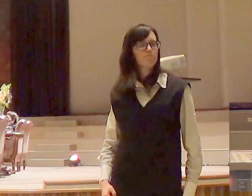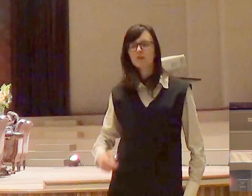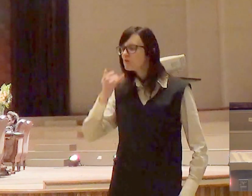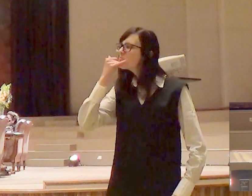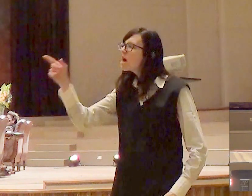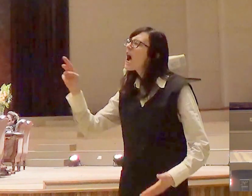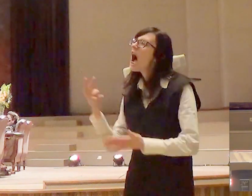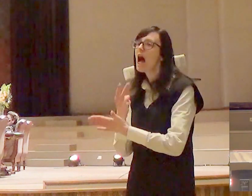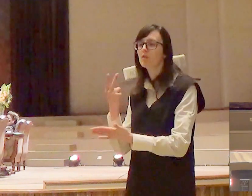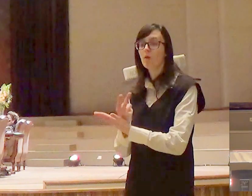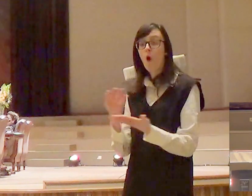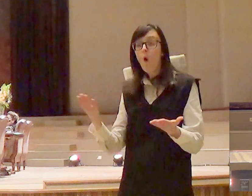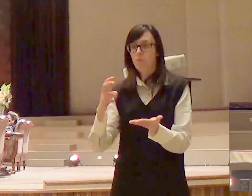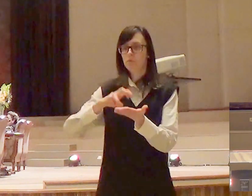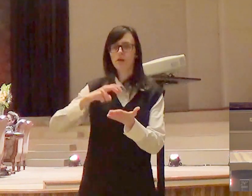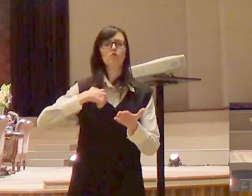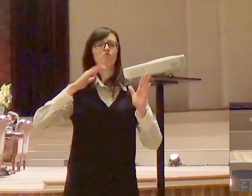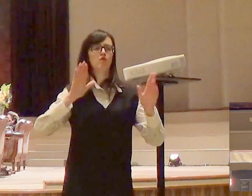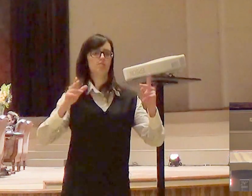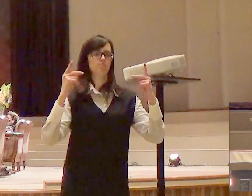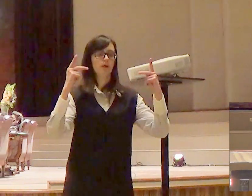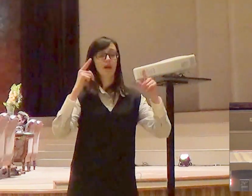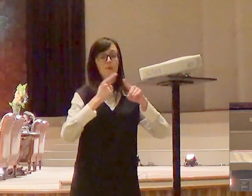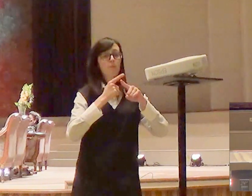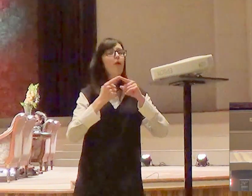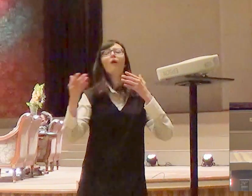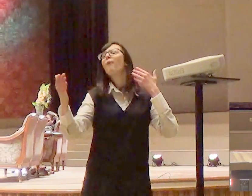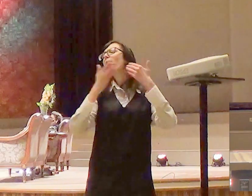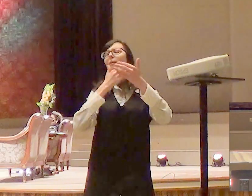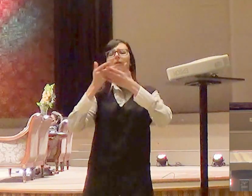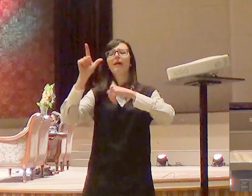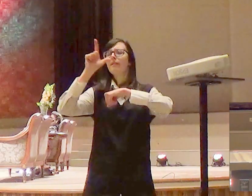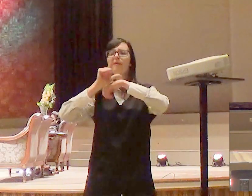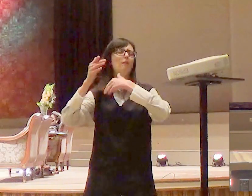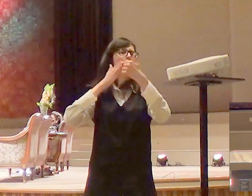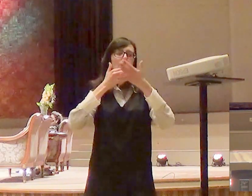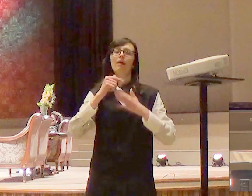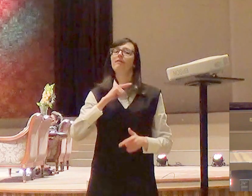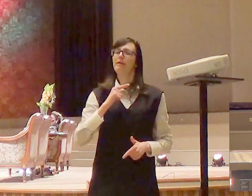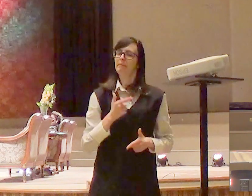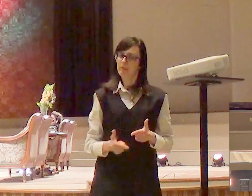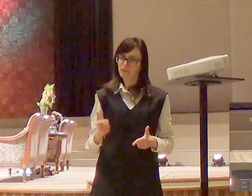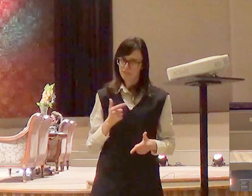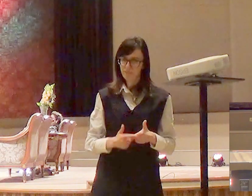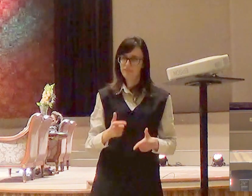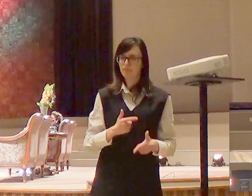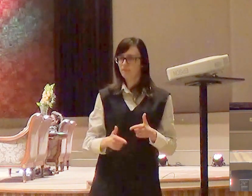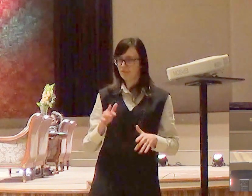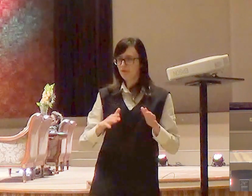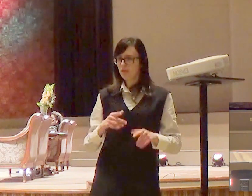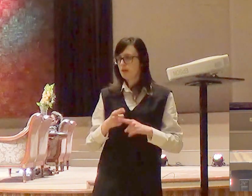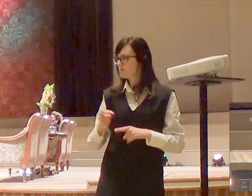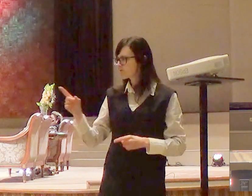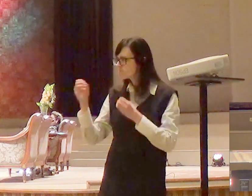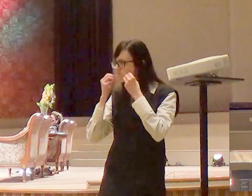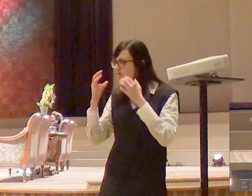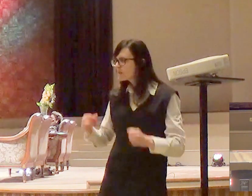falei isso hoje de manhã, qualquer líder, qualquer administrador, teria problemas com a maneira de Moisés dirigir o povo, por quê?